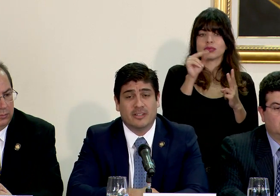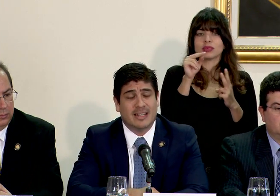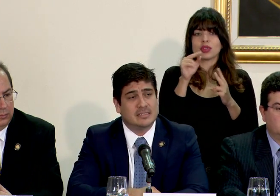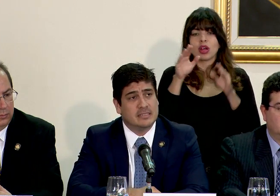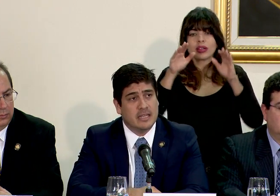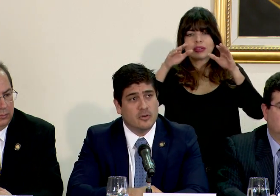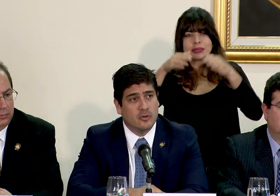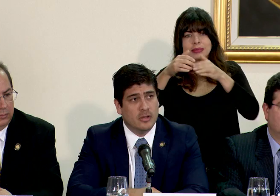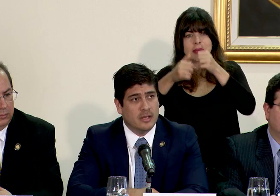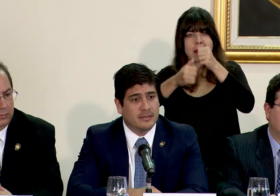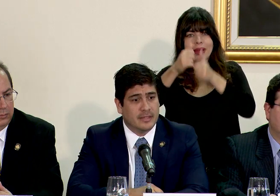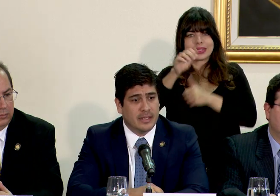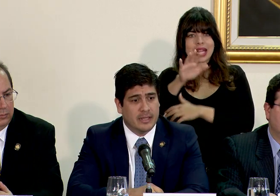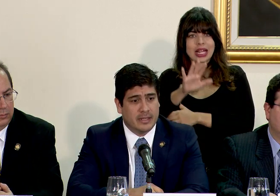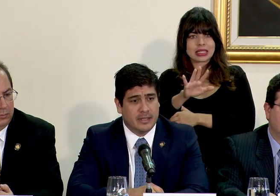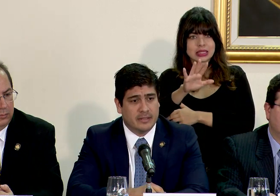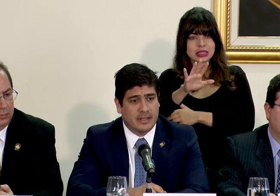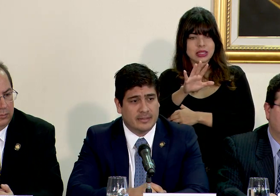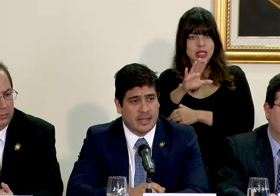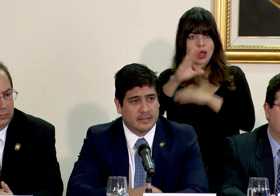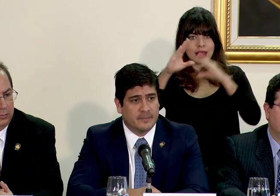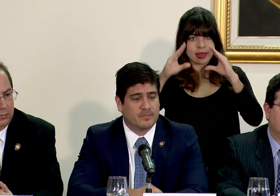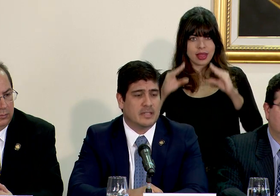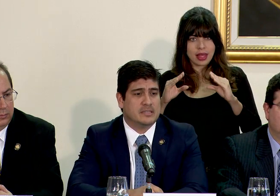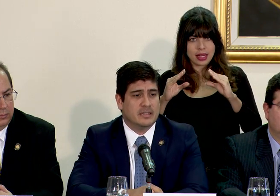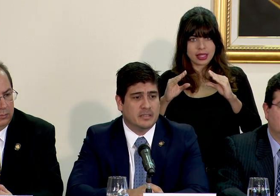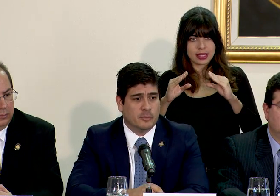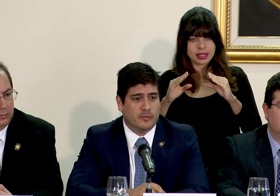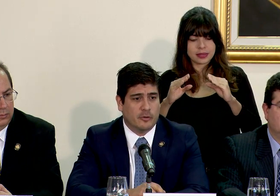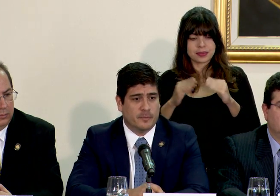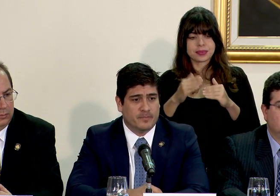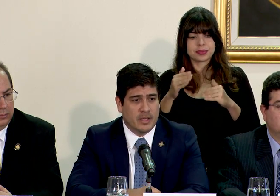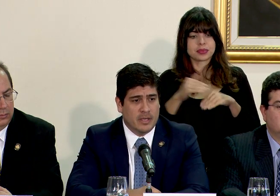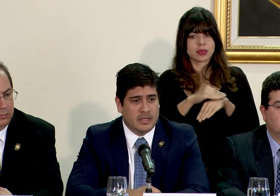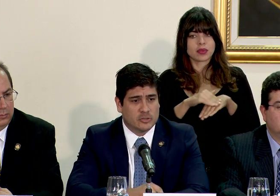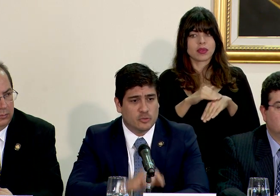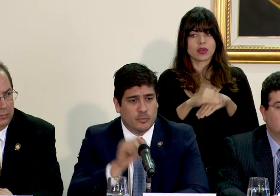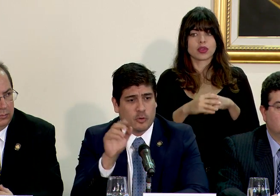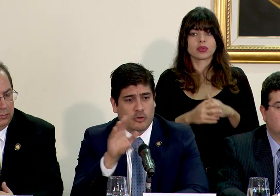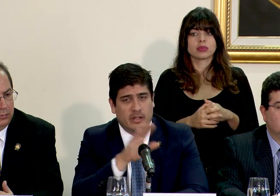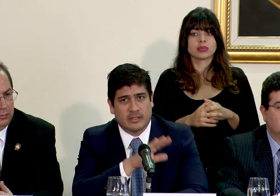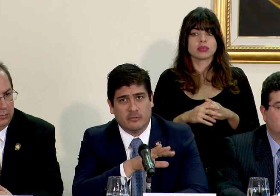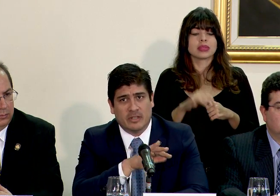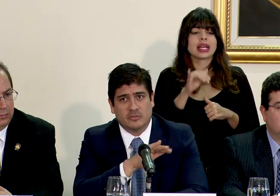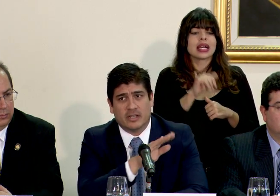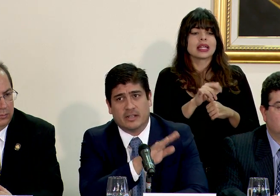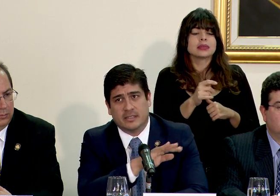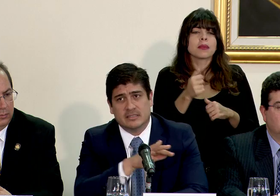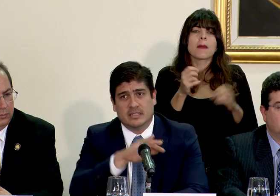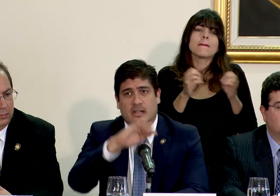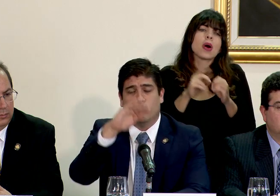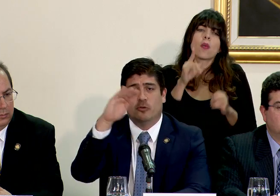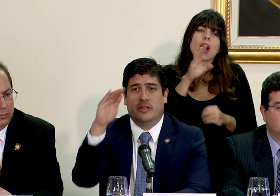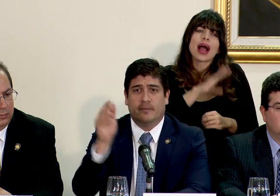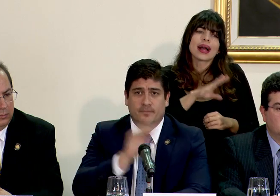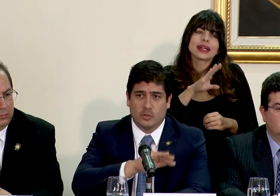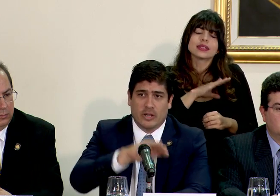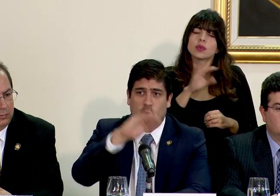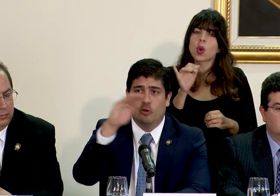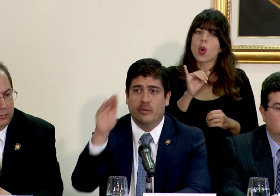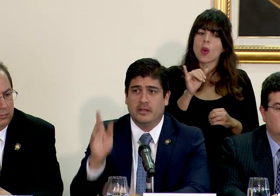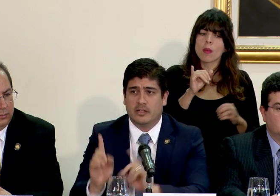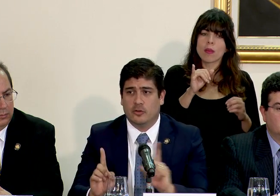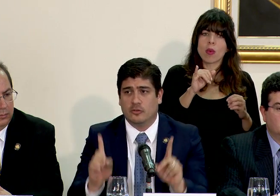alrededor de las cinco de la tarde. La siguiente, por favor. Y eso es un poco tiene más una característica como de